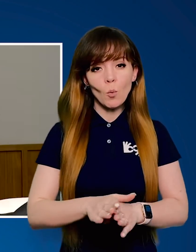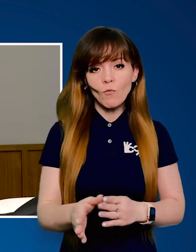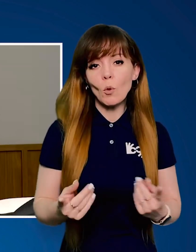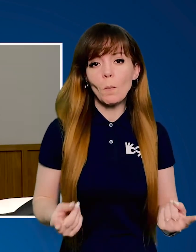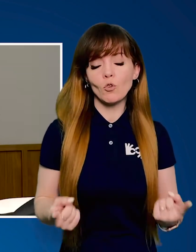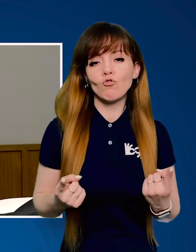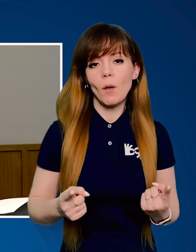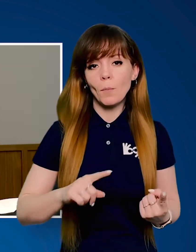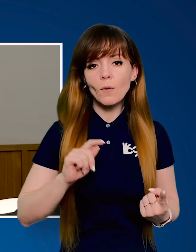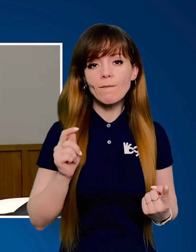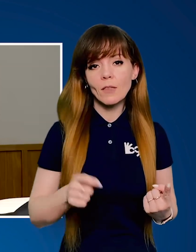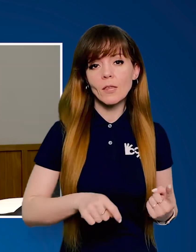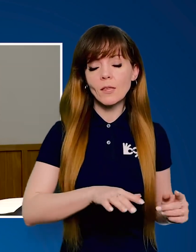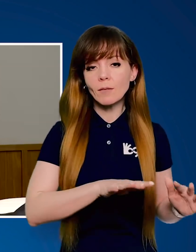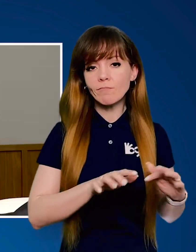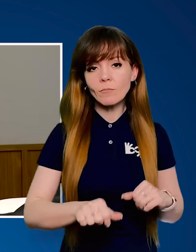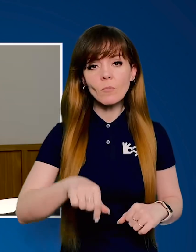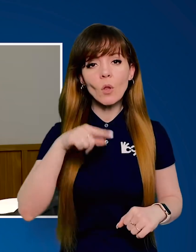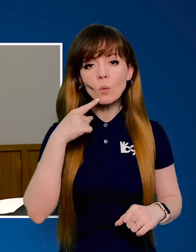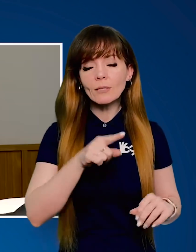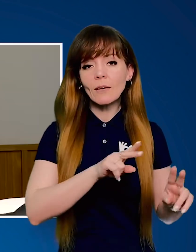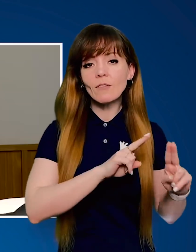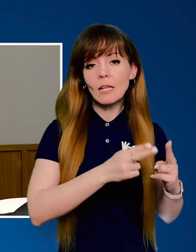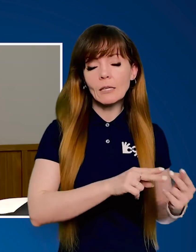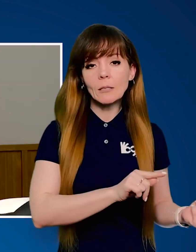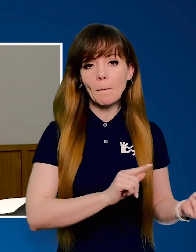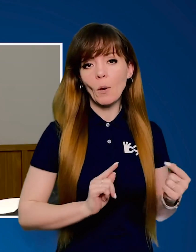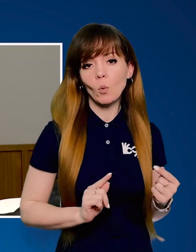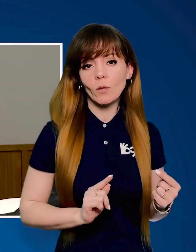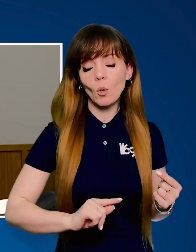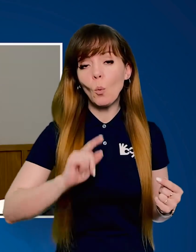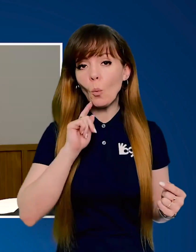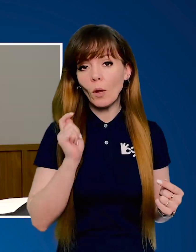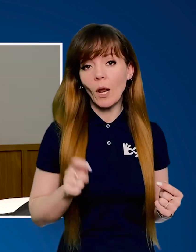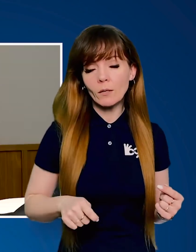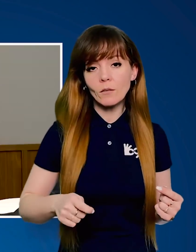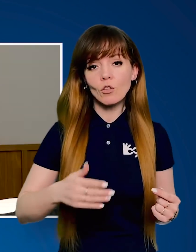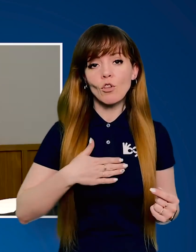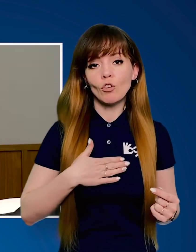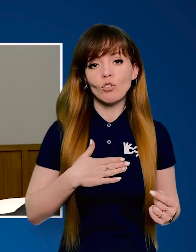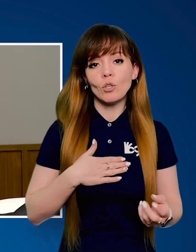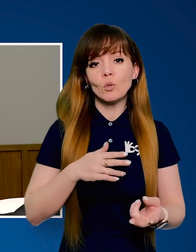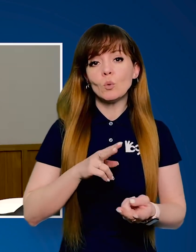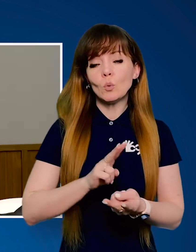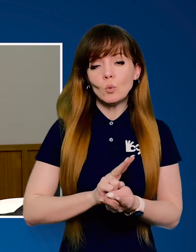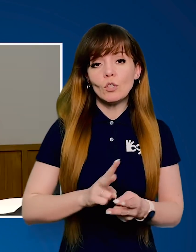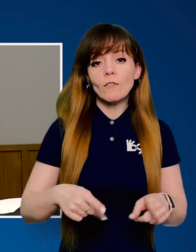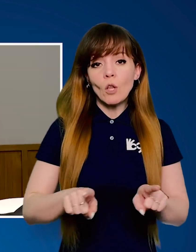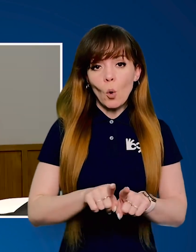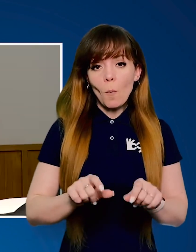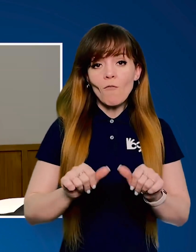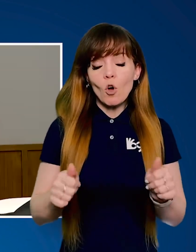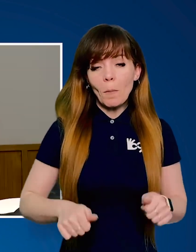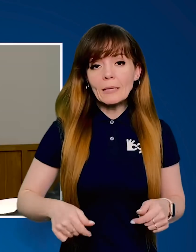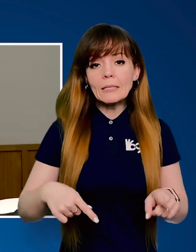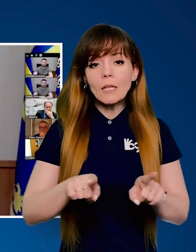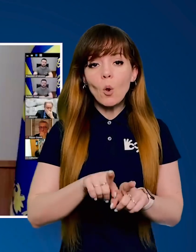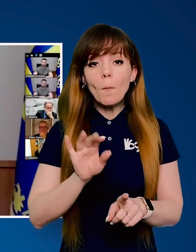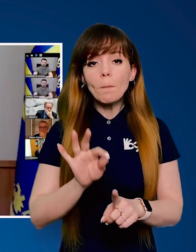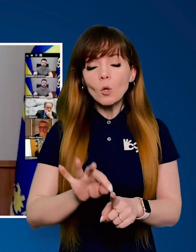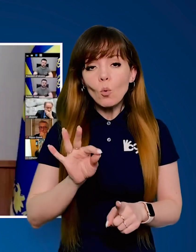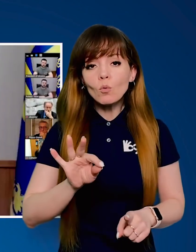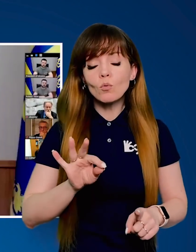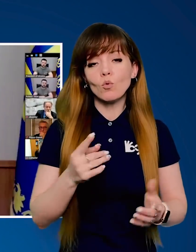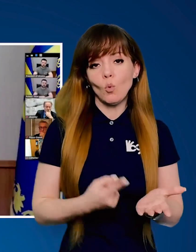повномасштабної війни Російської Федерації проти України, Наша зустріч у такому форматі, з